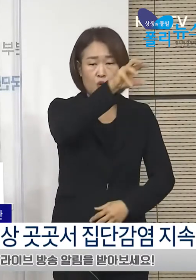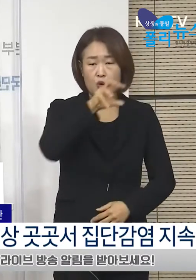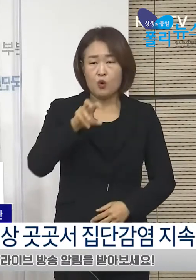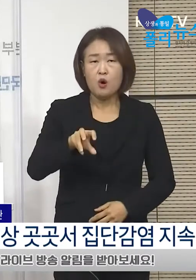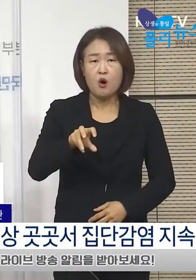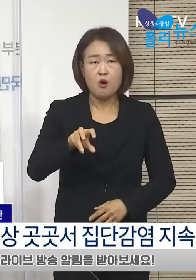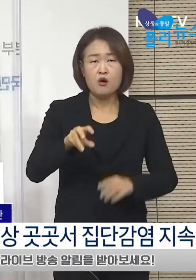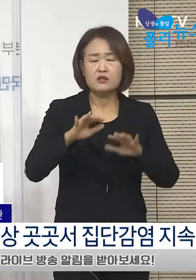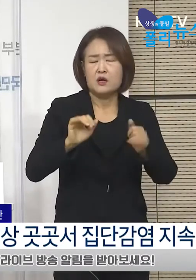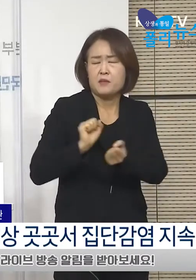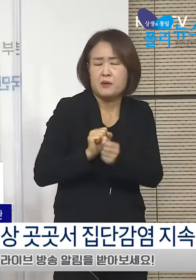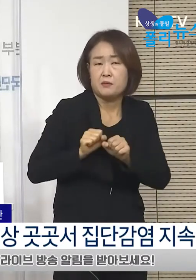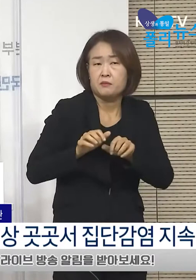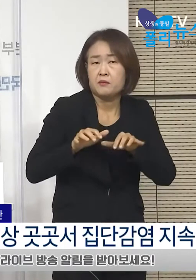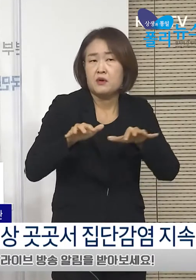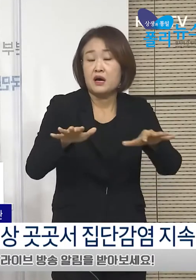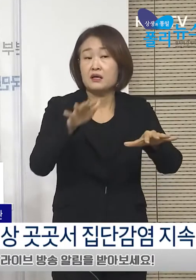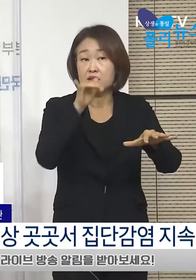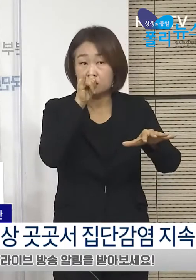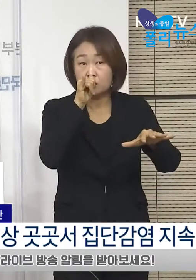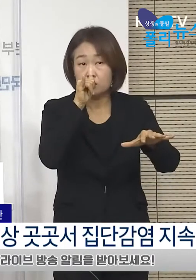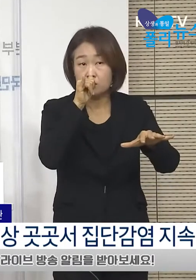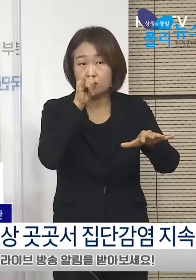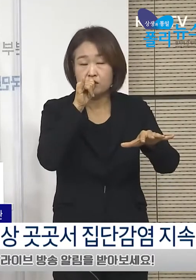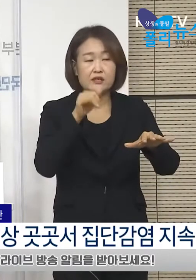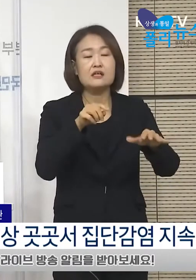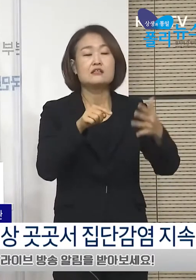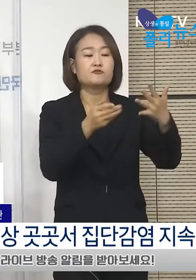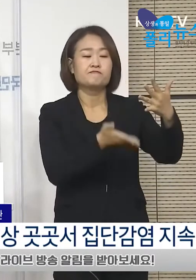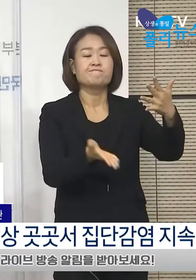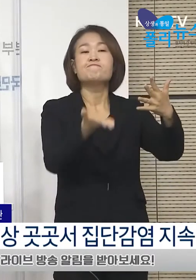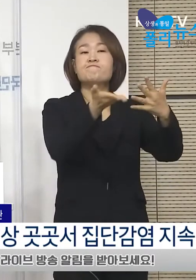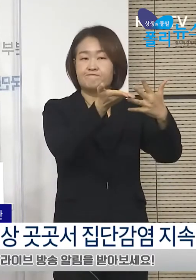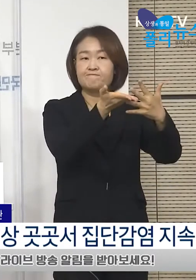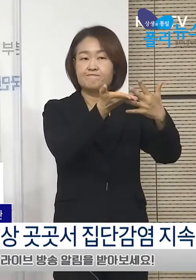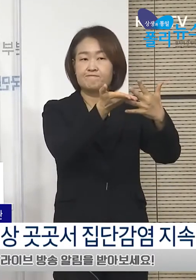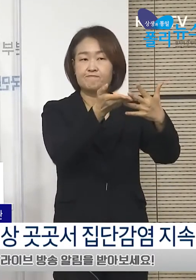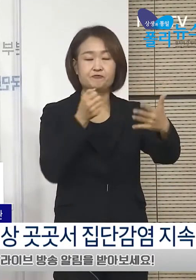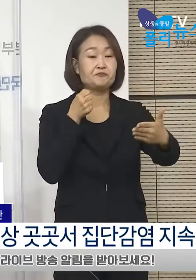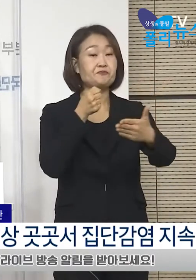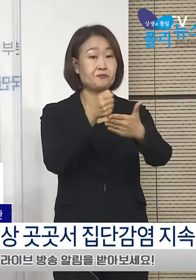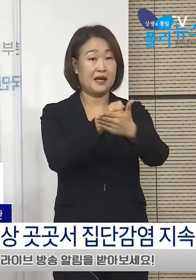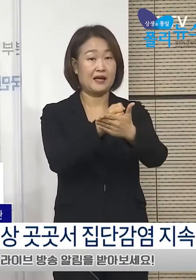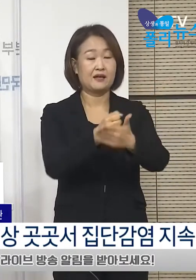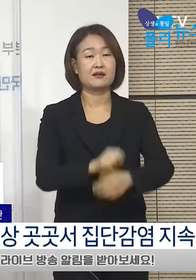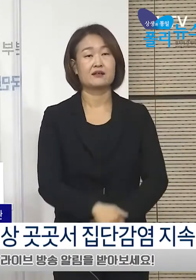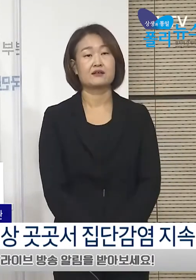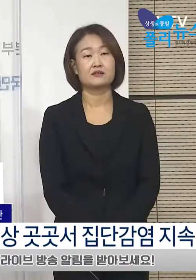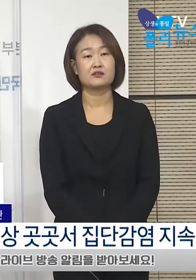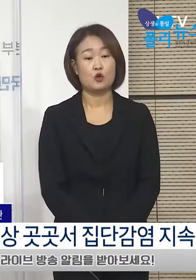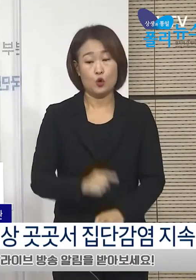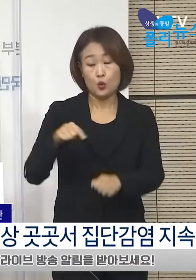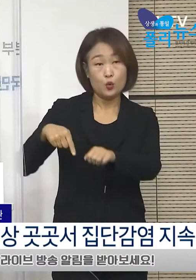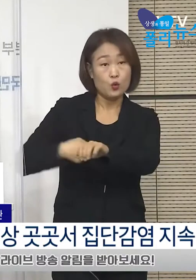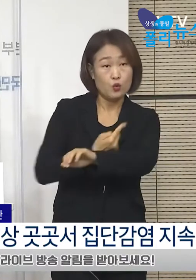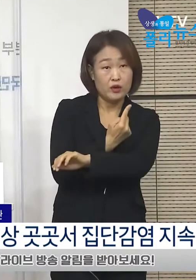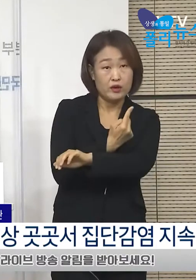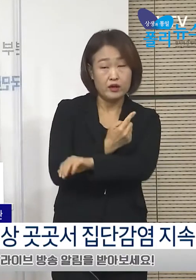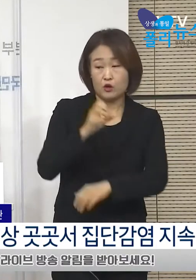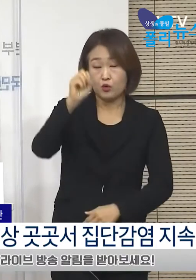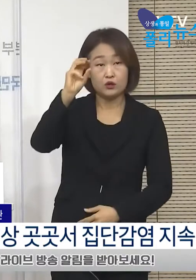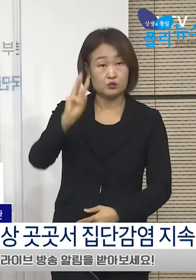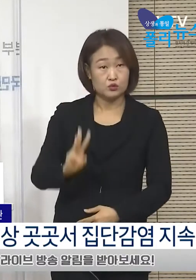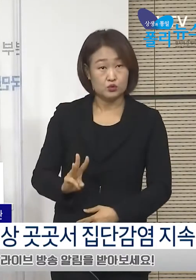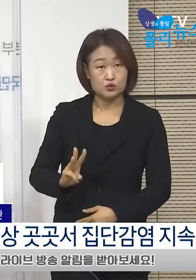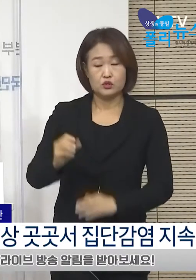고려하여 철원, 원주에 대해 1.5단계 조치를 시행합니다. 이외에 강주,